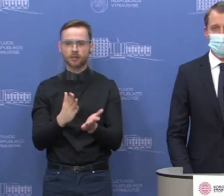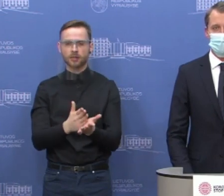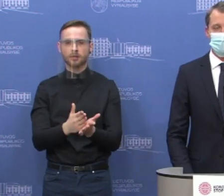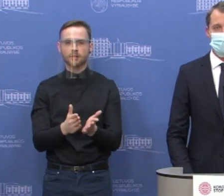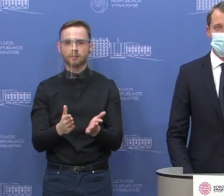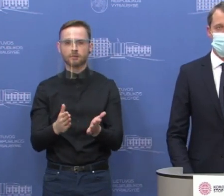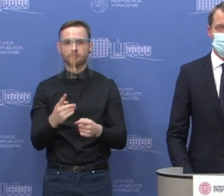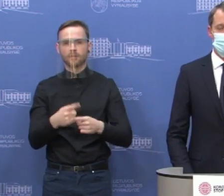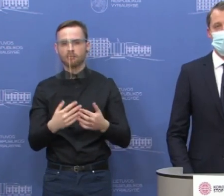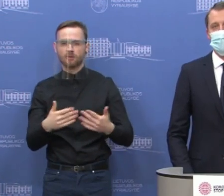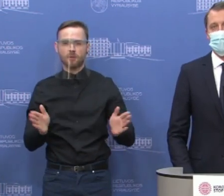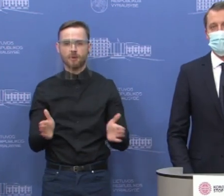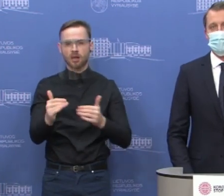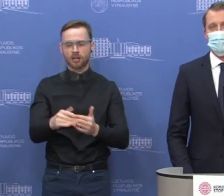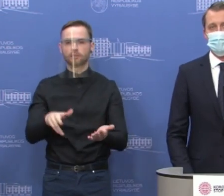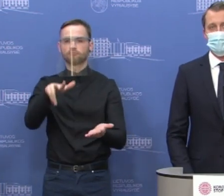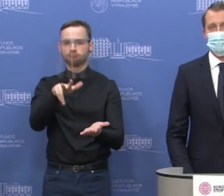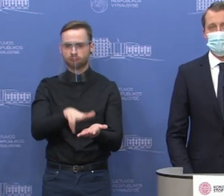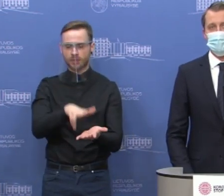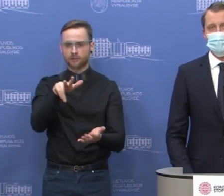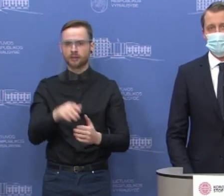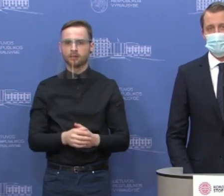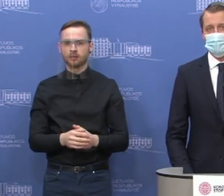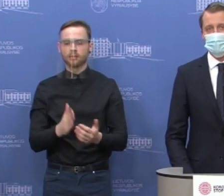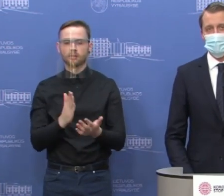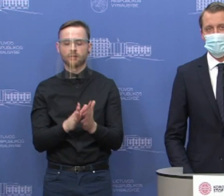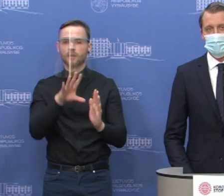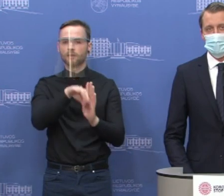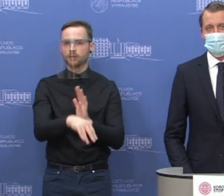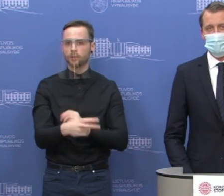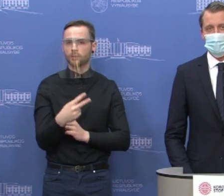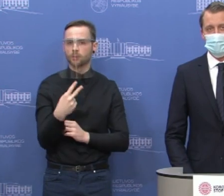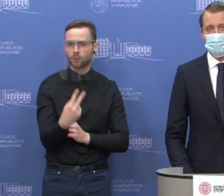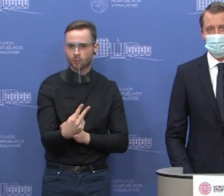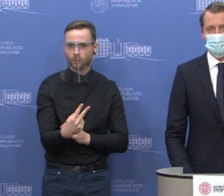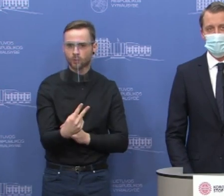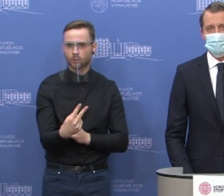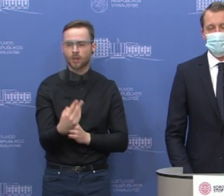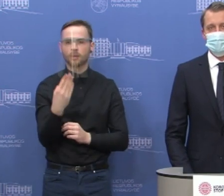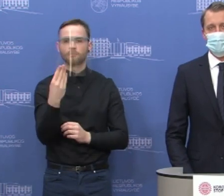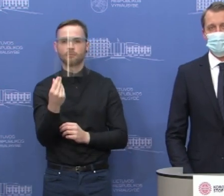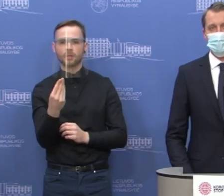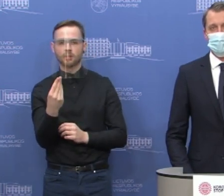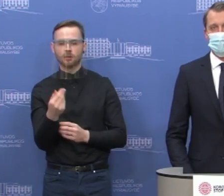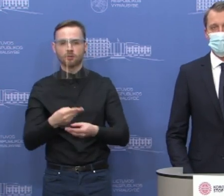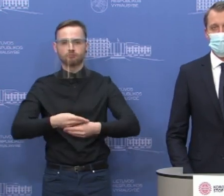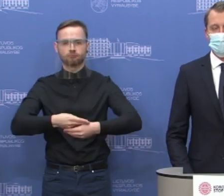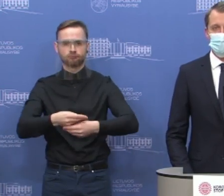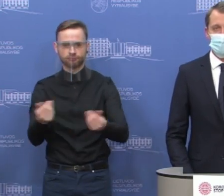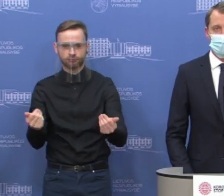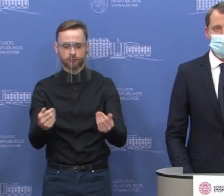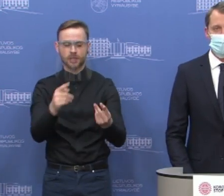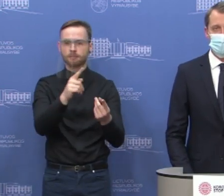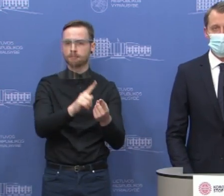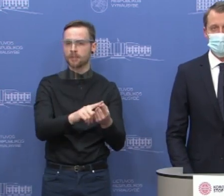priemonių paketas turizmo sektoriai yra dvi pagrindiniais pinigų srūtai skiriami dviem pagrindiniam